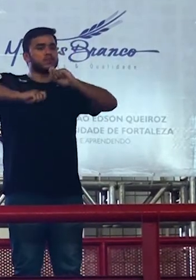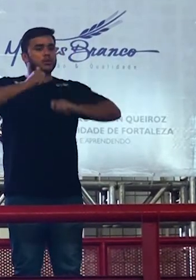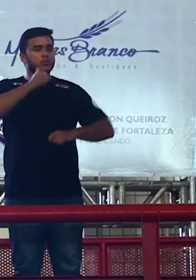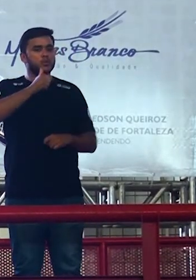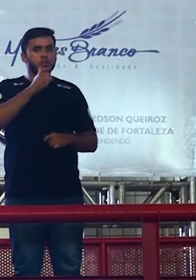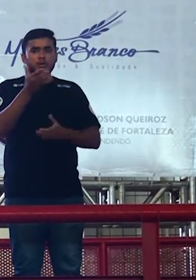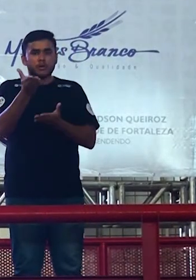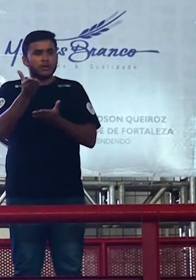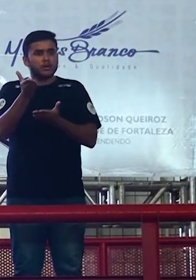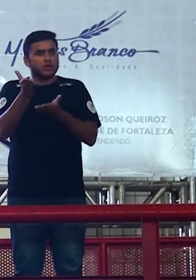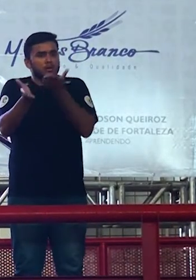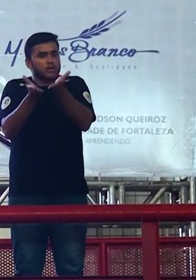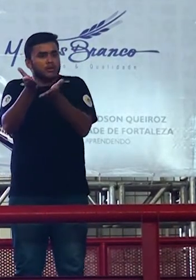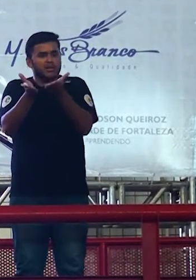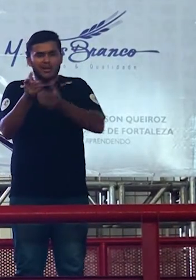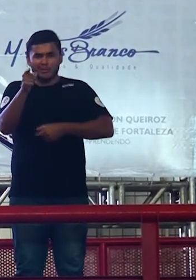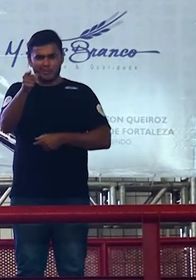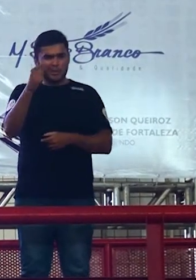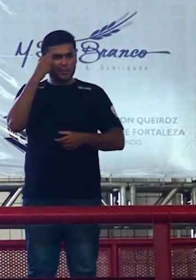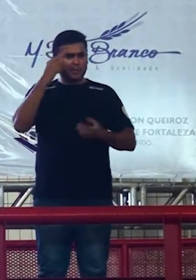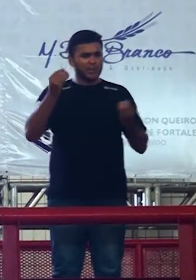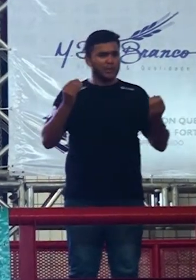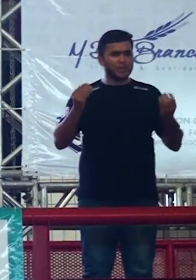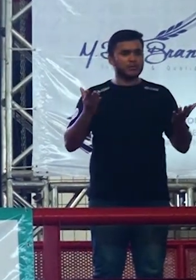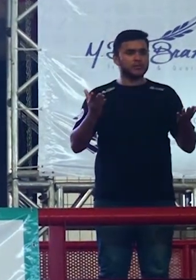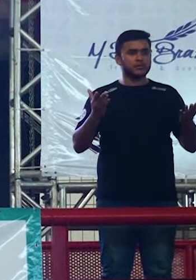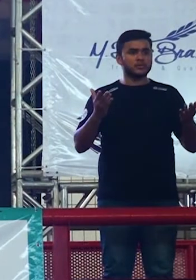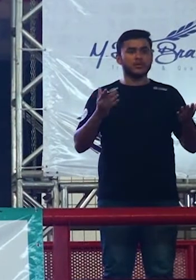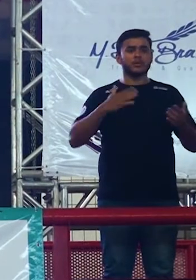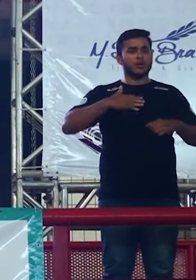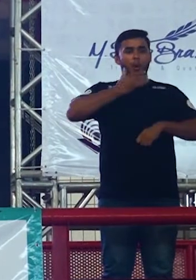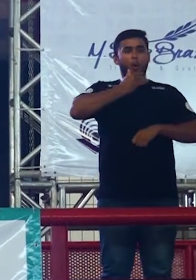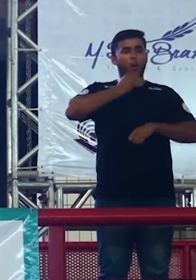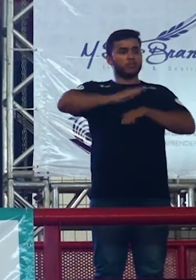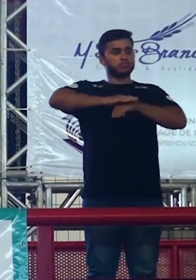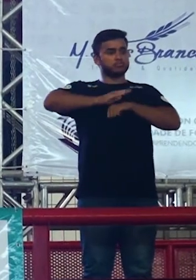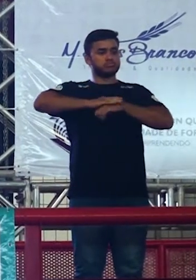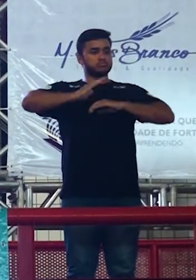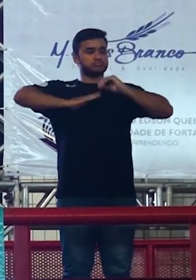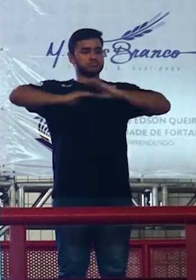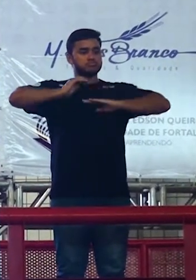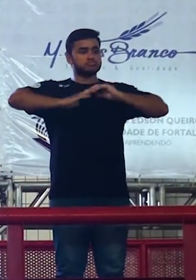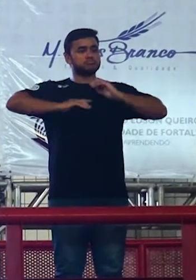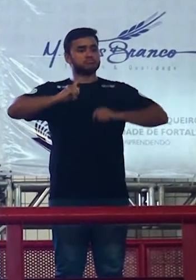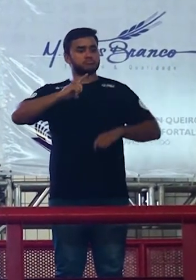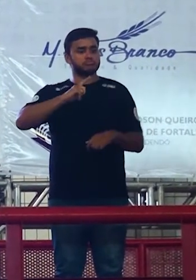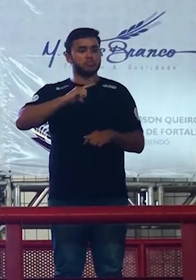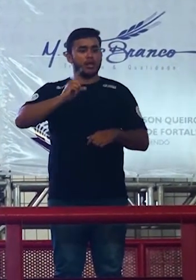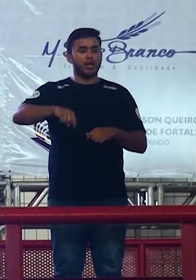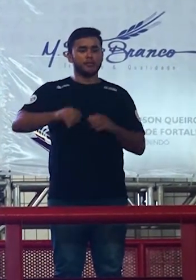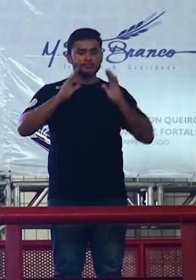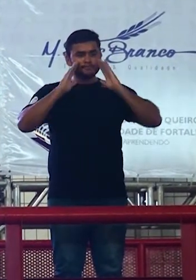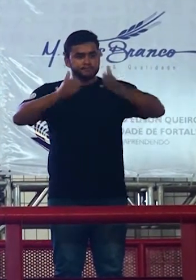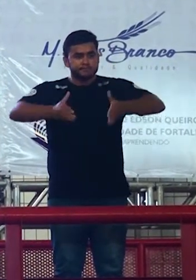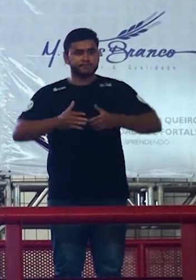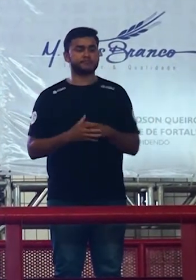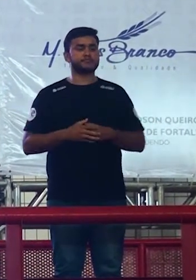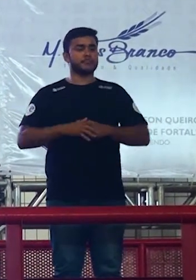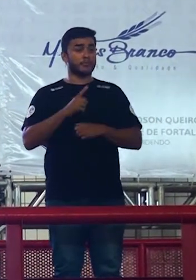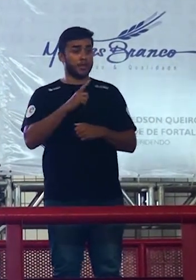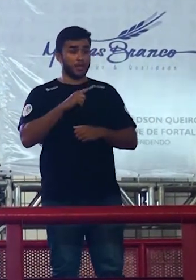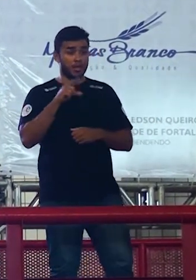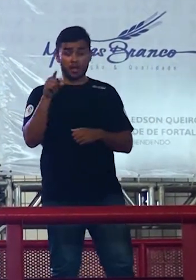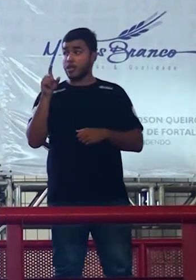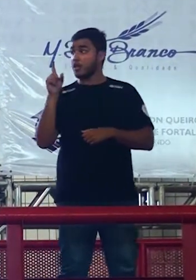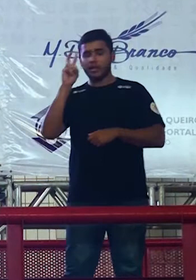a ética abusar de suas pacientes aí os alunos também lembraram o seguinte do jeito que chegou a hashtag